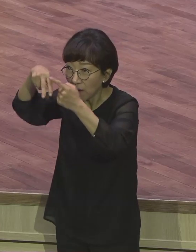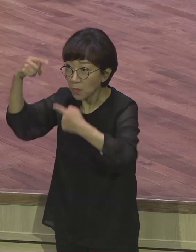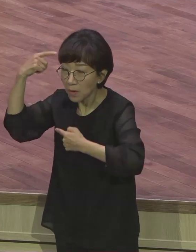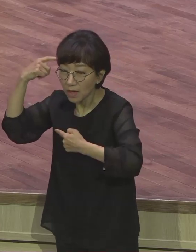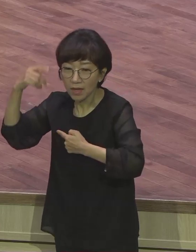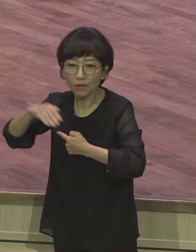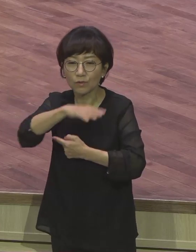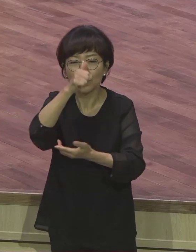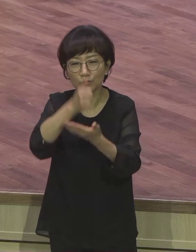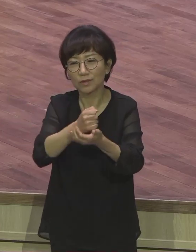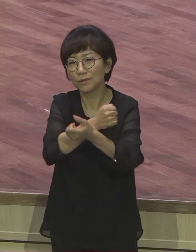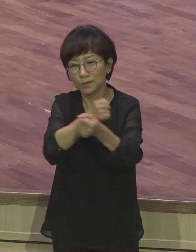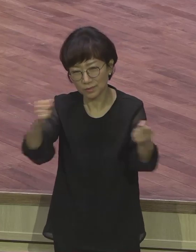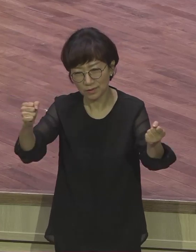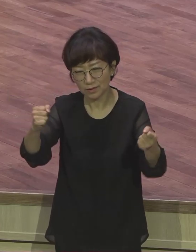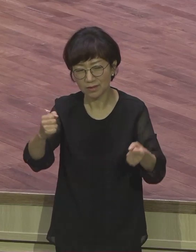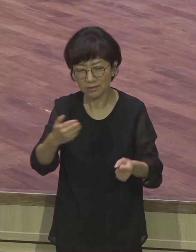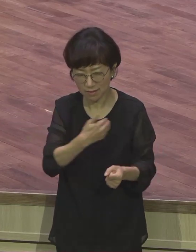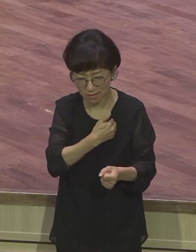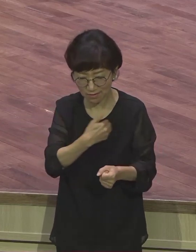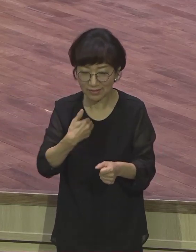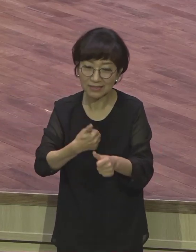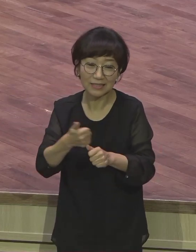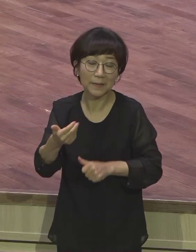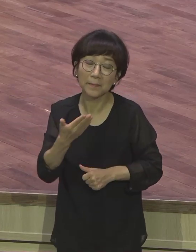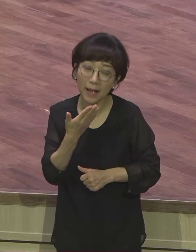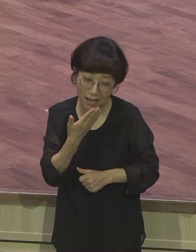이라 모든 걸 다 이긴단 말이에요.